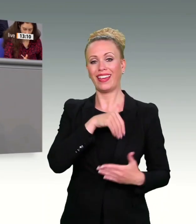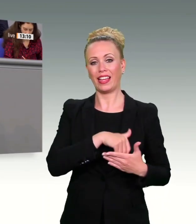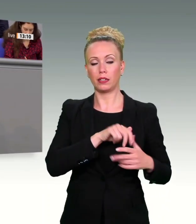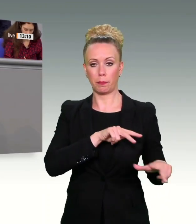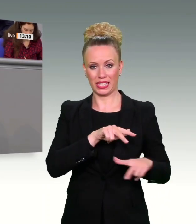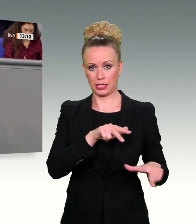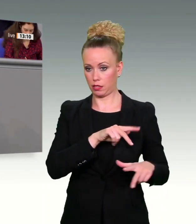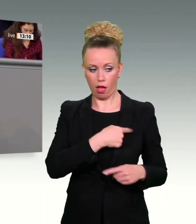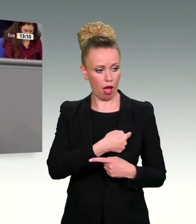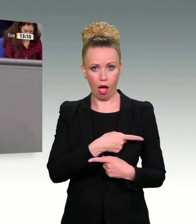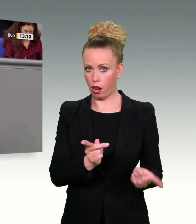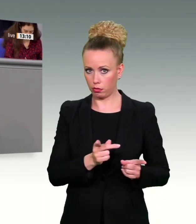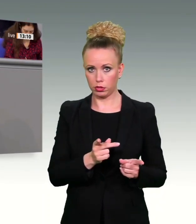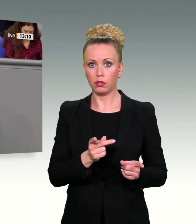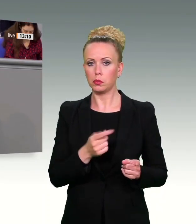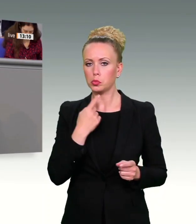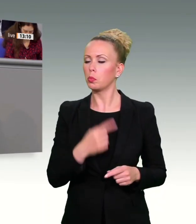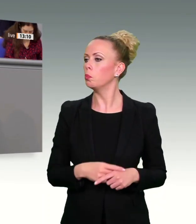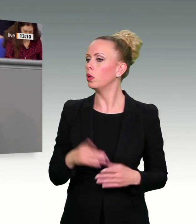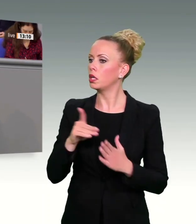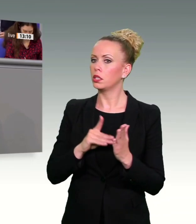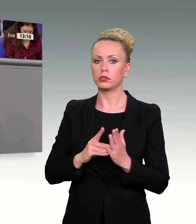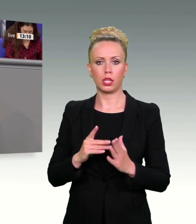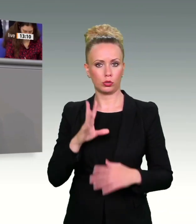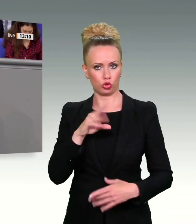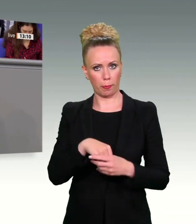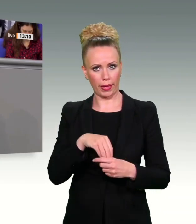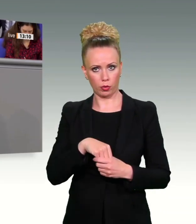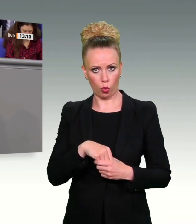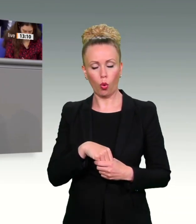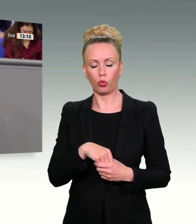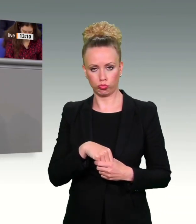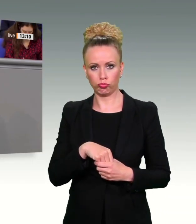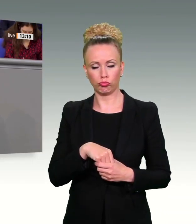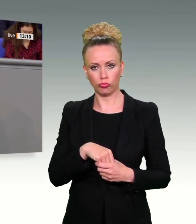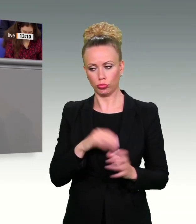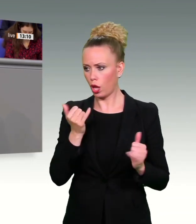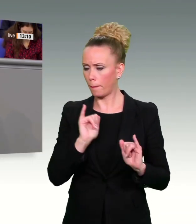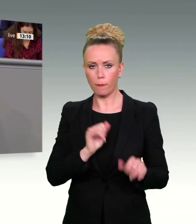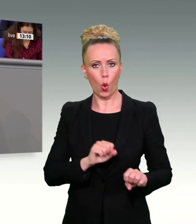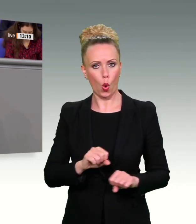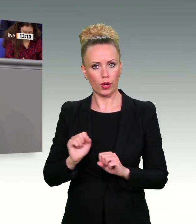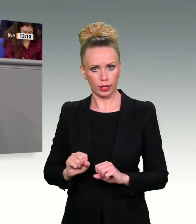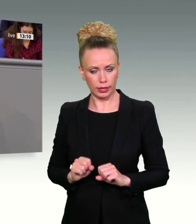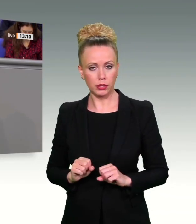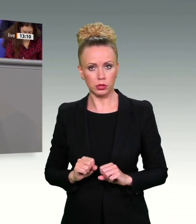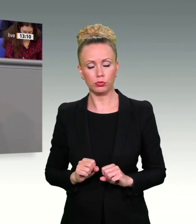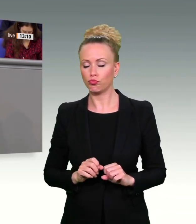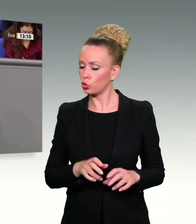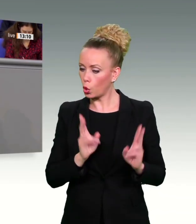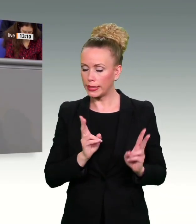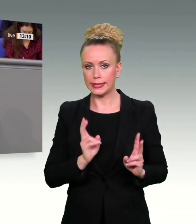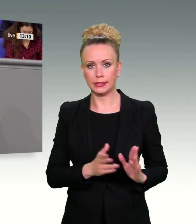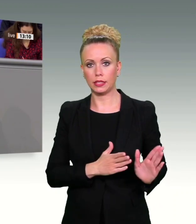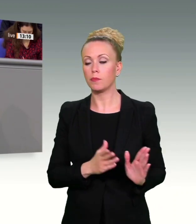Datenspeicherung ist nicht nur möglich, sondern auch richtig. Und das Gleiche sagt in einem bemerkenswerten Interview Ihr Fraktionskollege aus dem Rechtsausschuss der